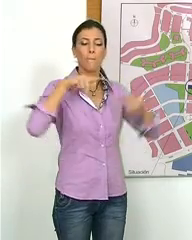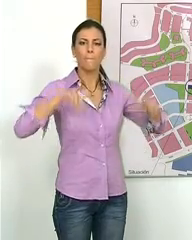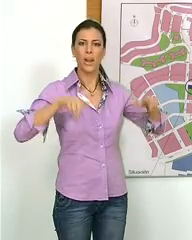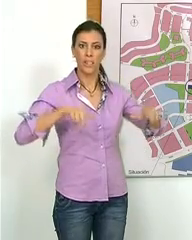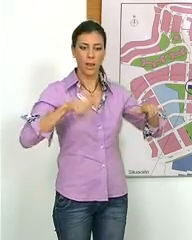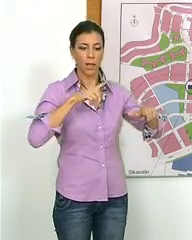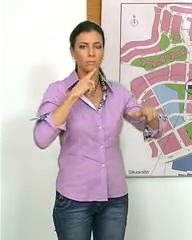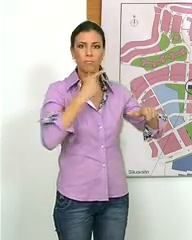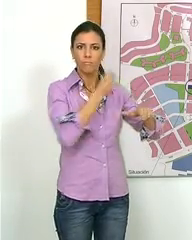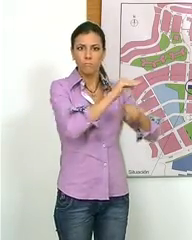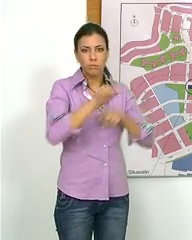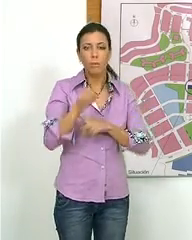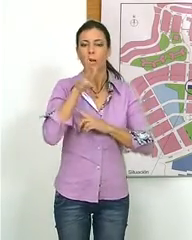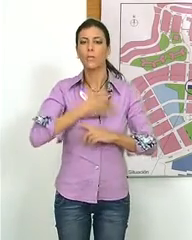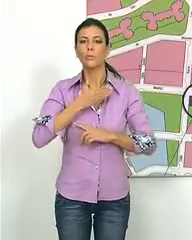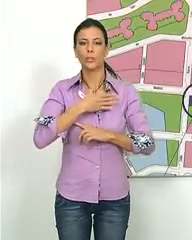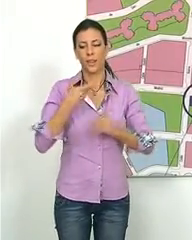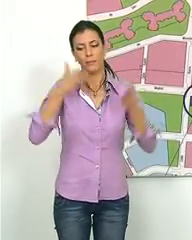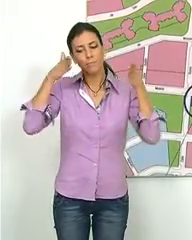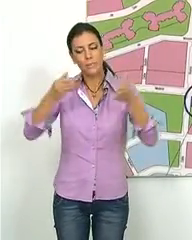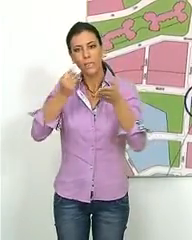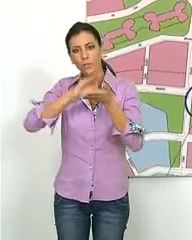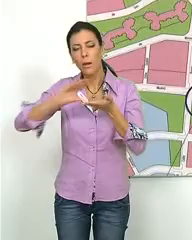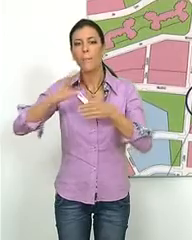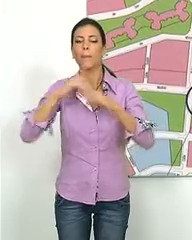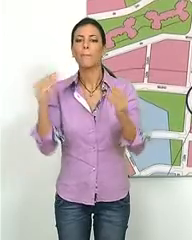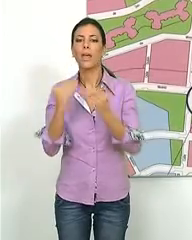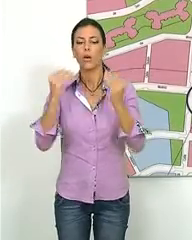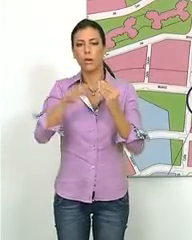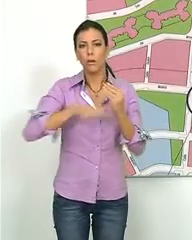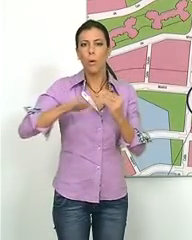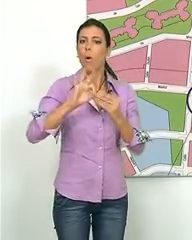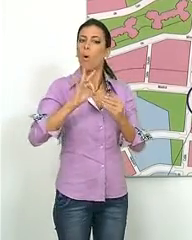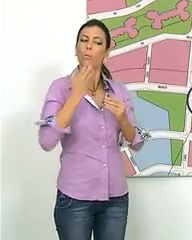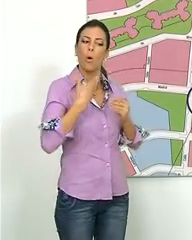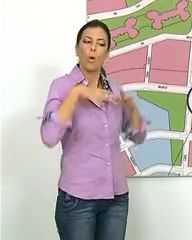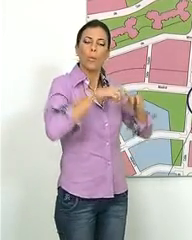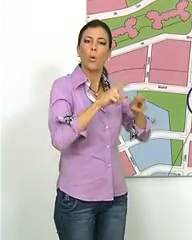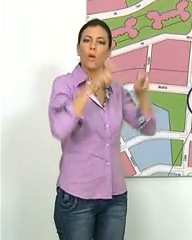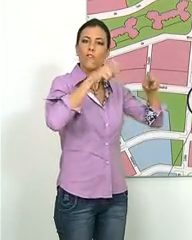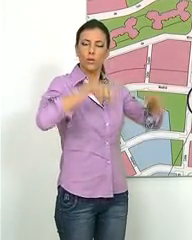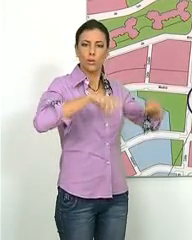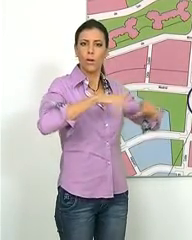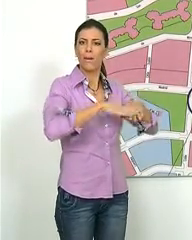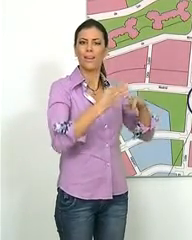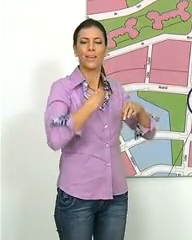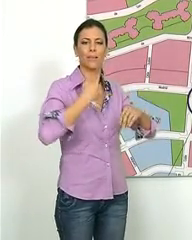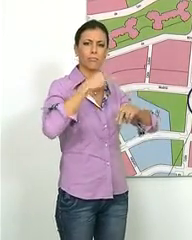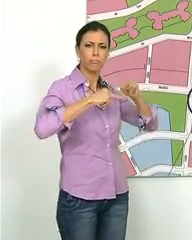una cuantía que el Ayuntamiento dedicará a la realización de la obra de mejora de la localidad o bien de la compra de un nuevo suelo para la construcción